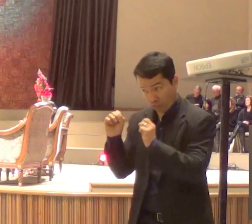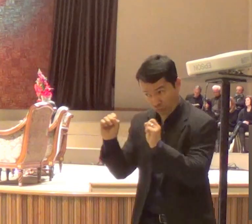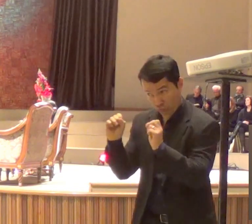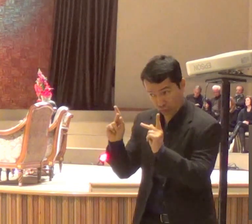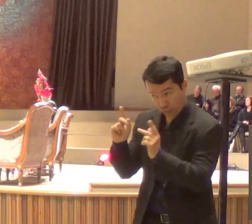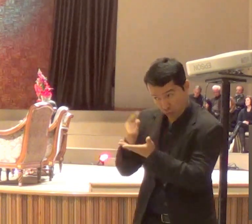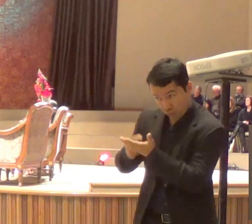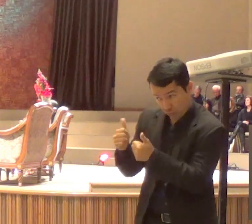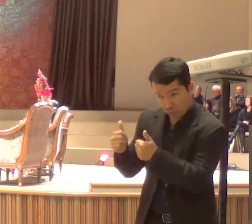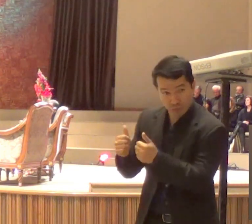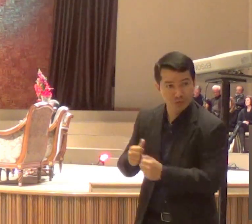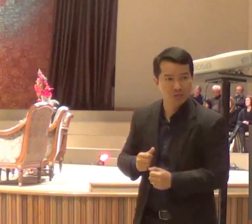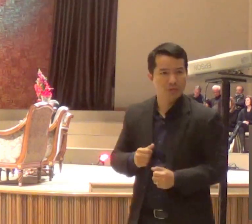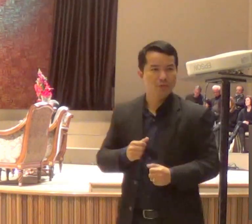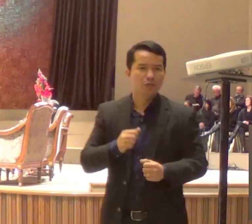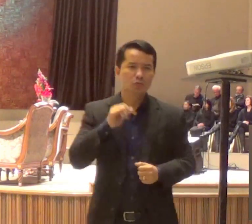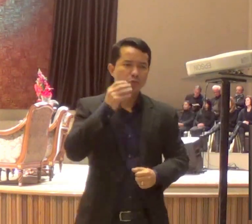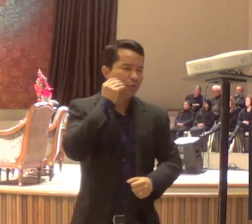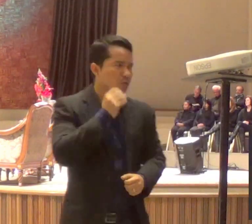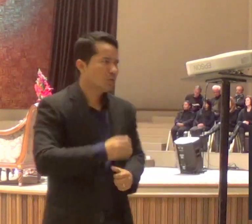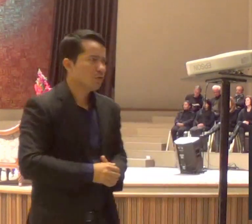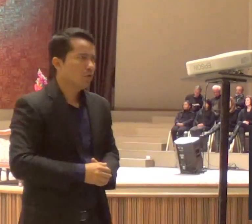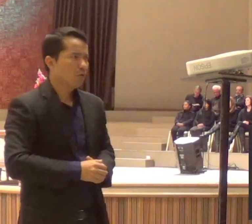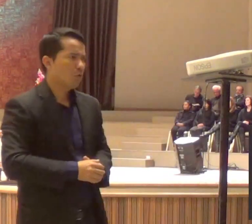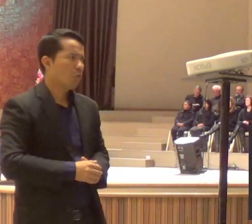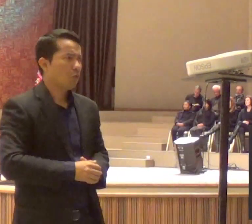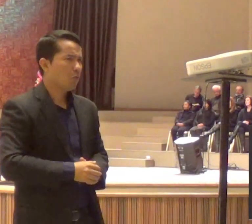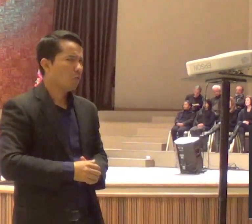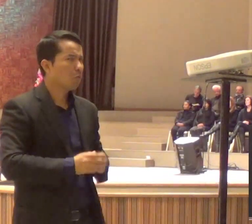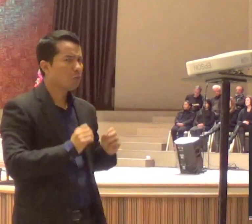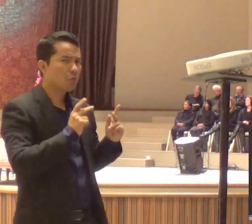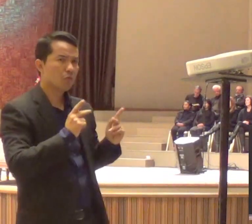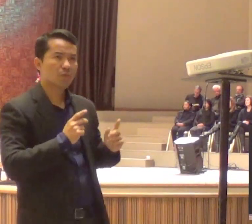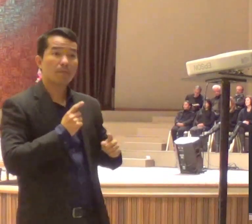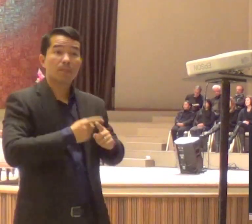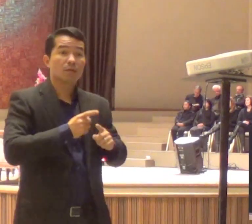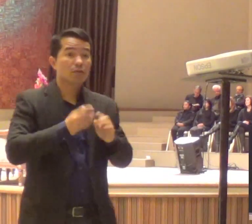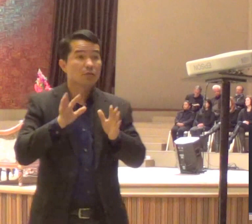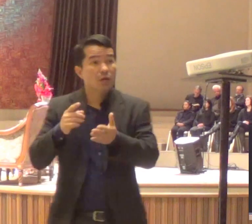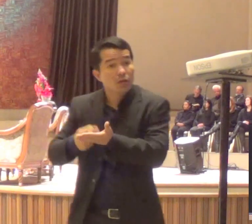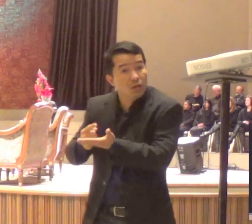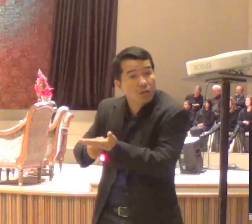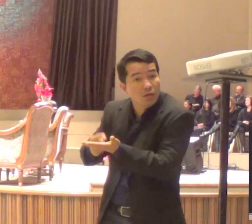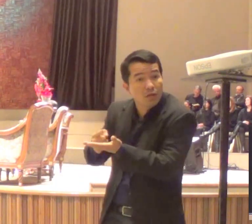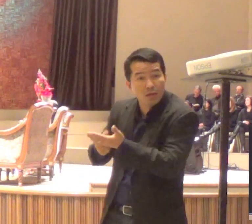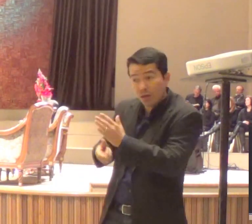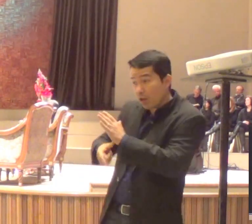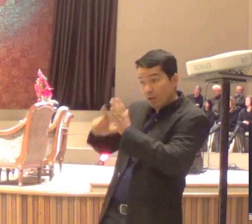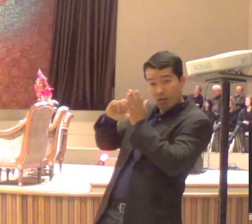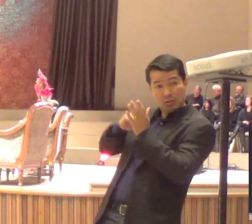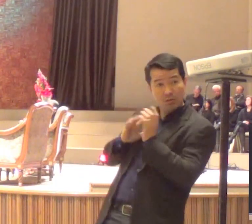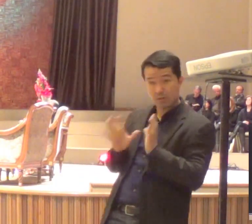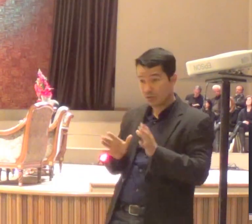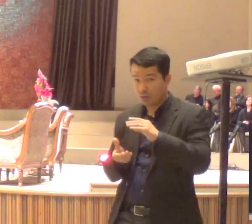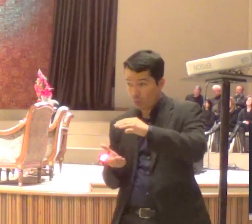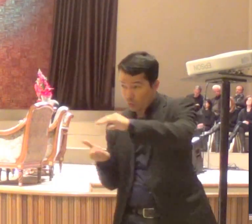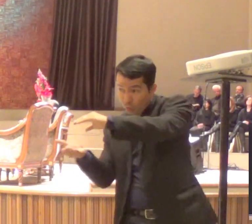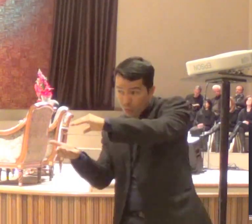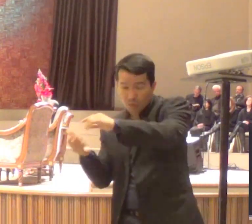Jesus, num lugar reservado, quando ele estivesse quietinho. Para que não houvesse revolta popular. E ele era um